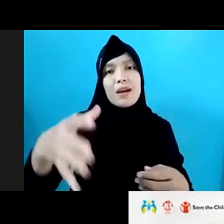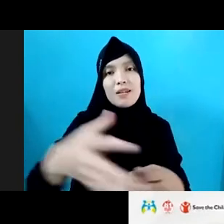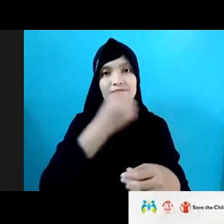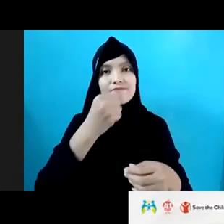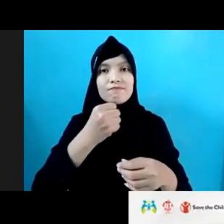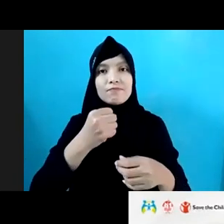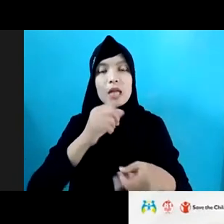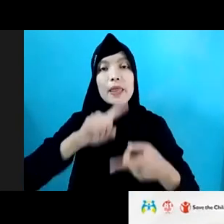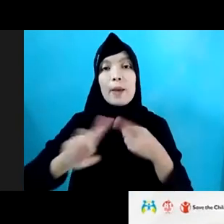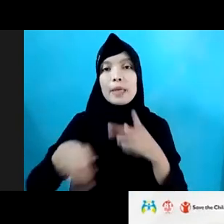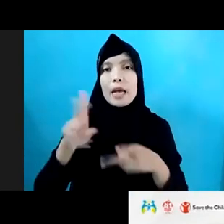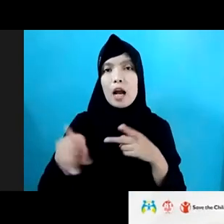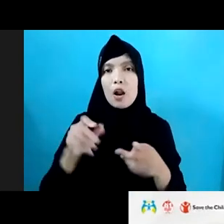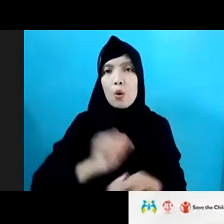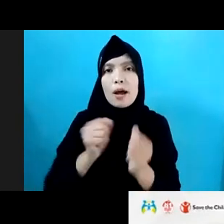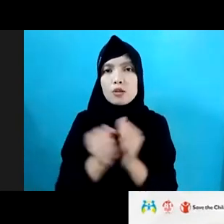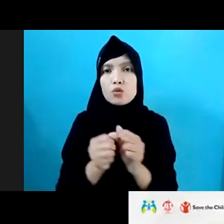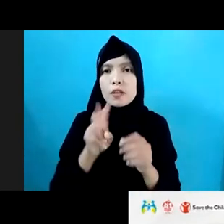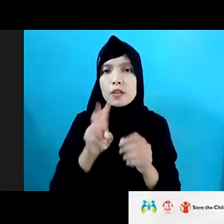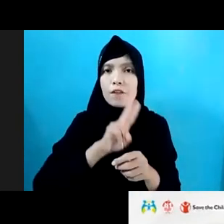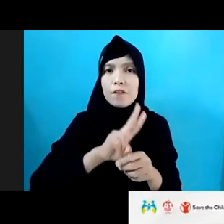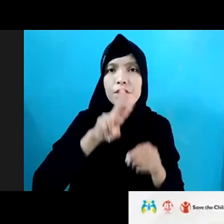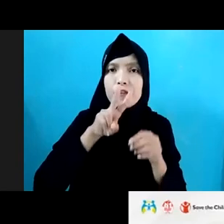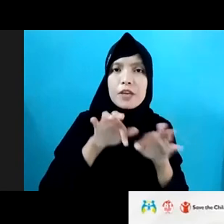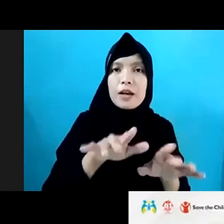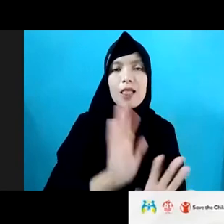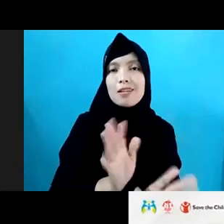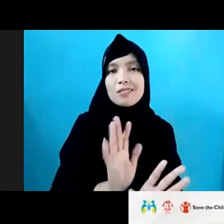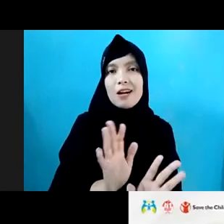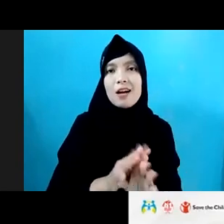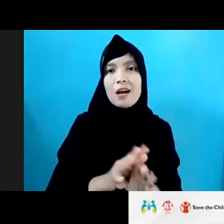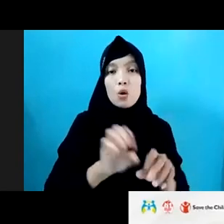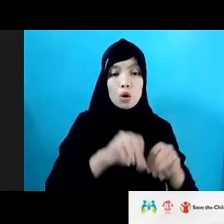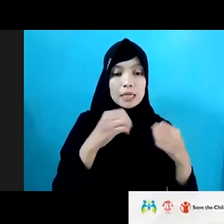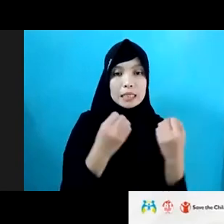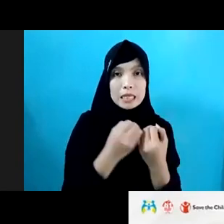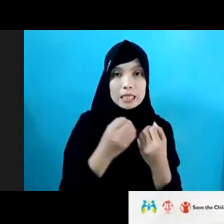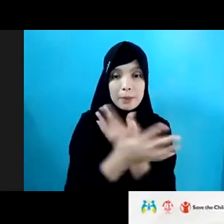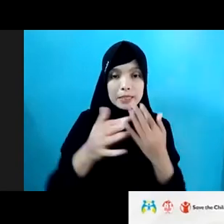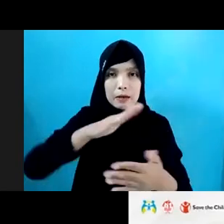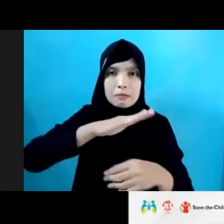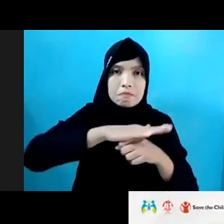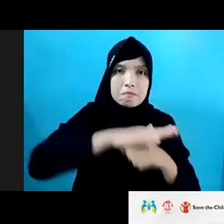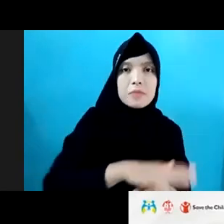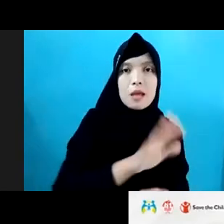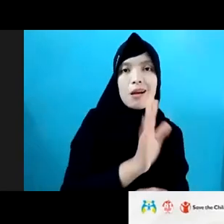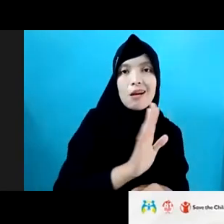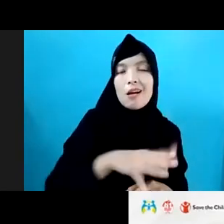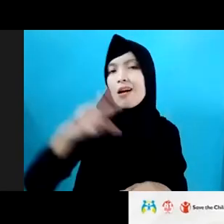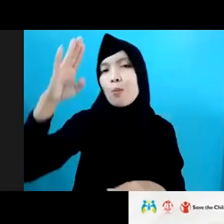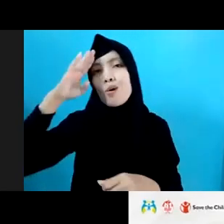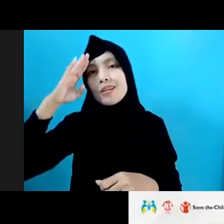kasus-kasus yang tidak menjadi viral dan tidak menjadi tekanan oleh organisasi masyarakat sipil, mereka tidak mampu menanganinnya, karena